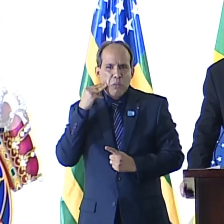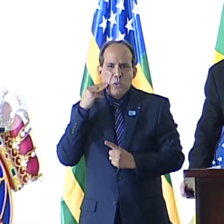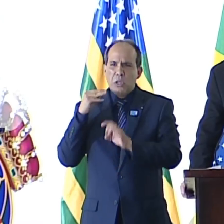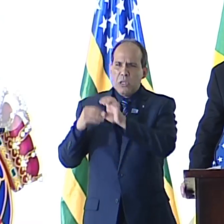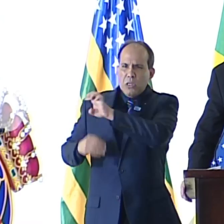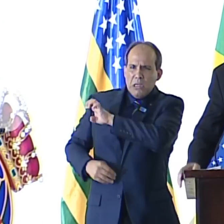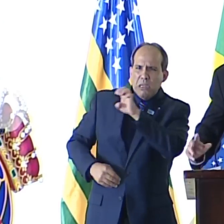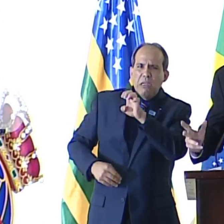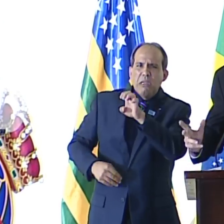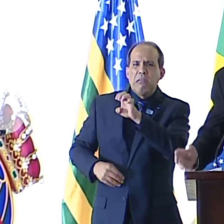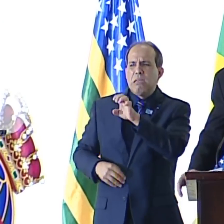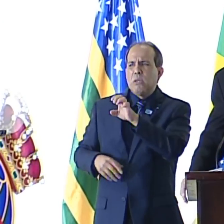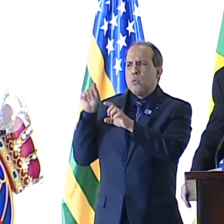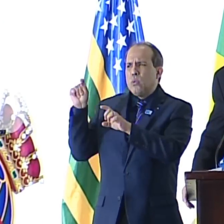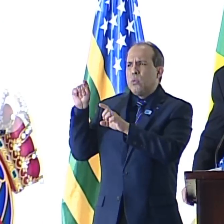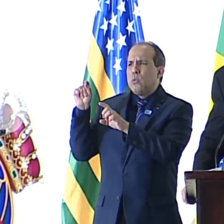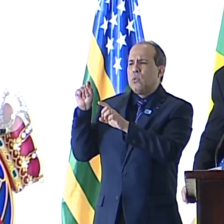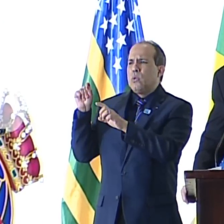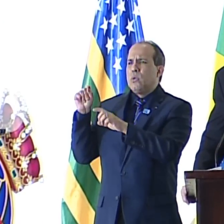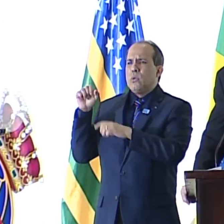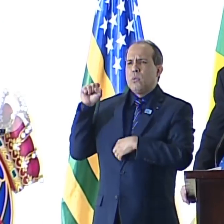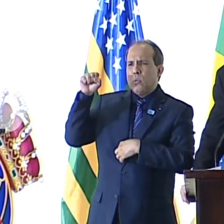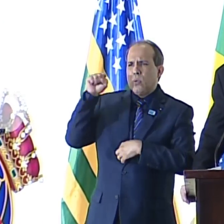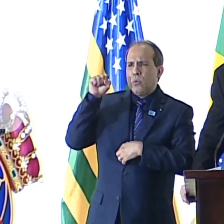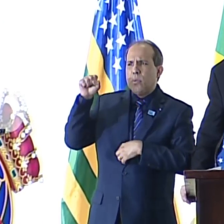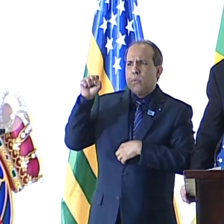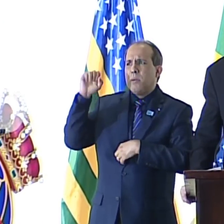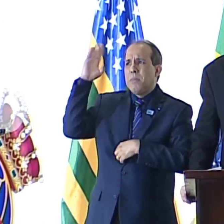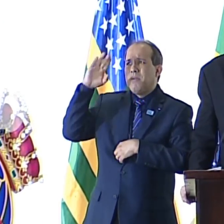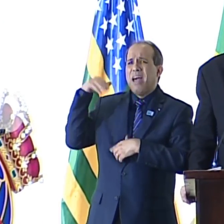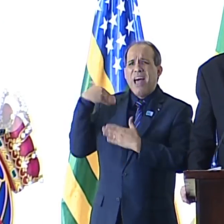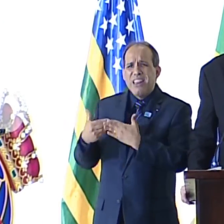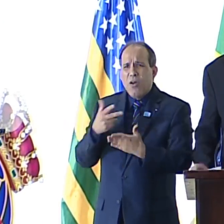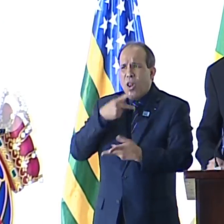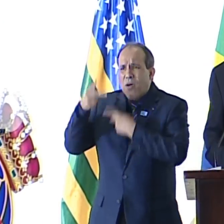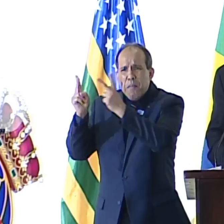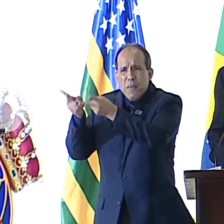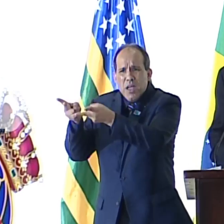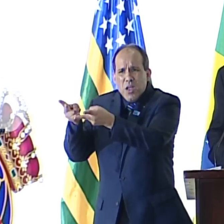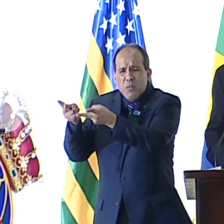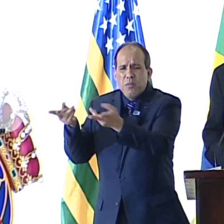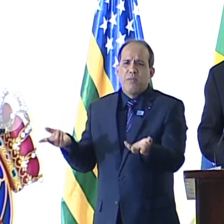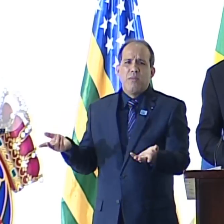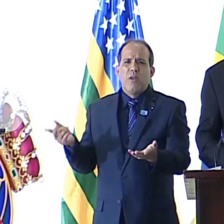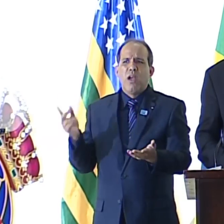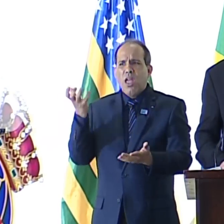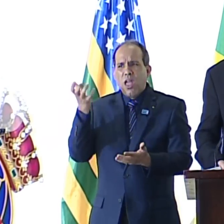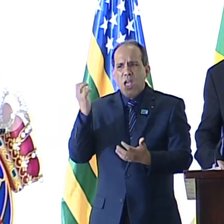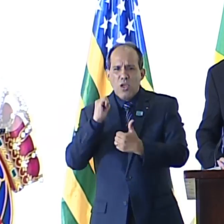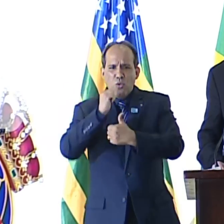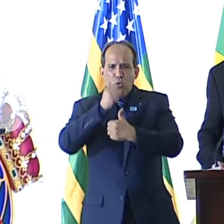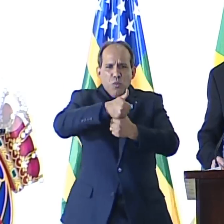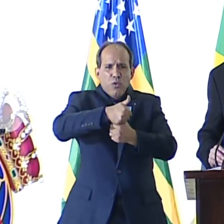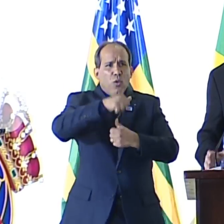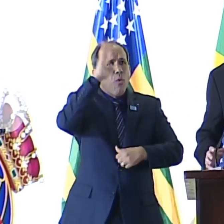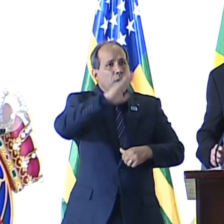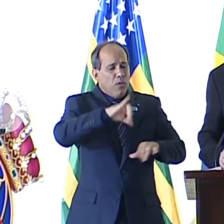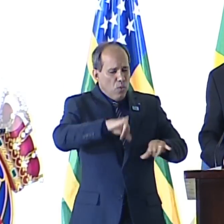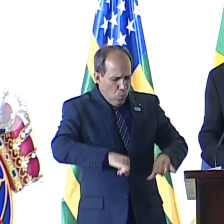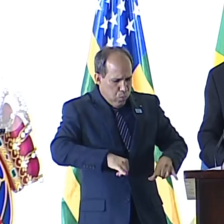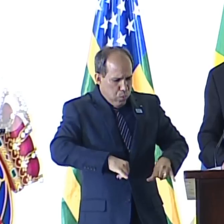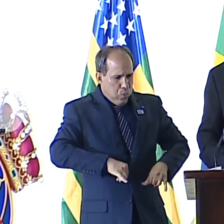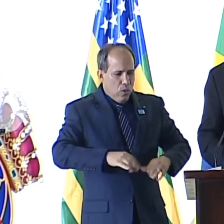esse comunismo brasileiro, de que alguns ainda estão falando até hoje, consistia em substituir esse Brasil sofrido,